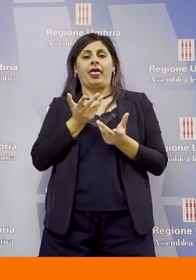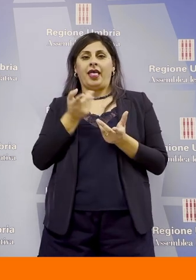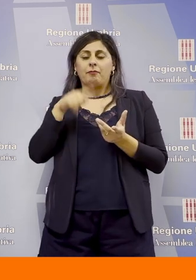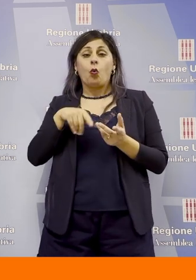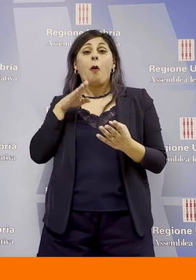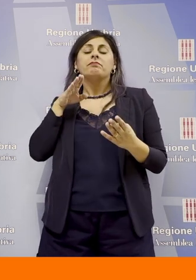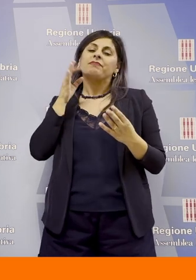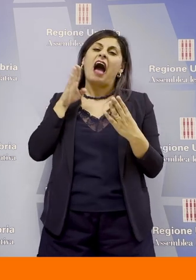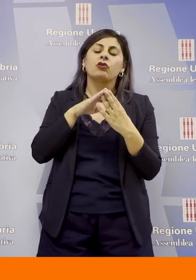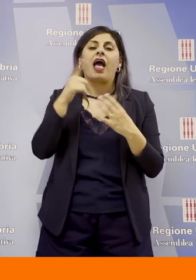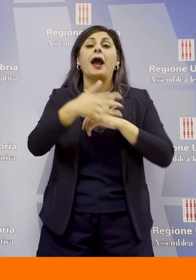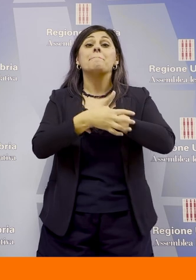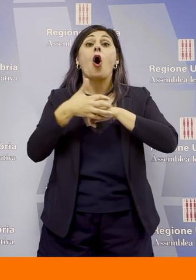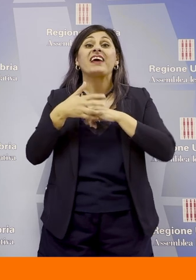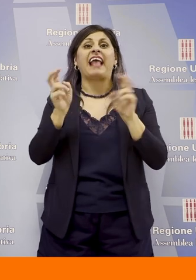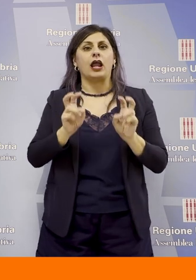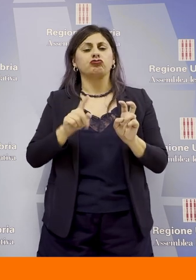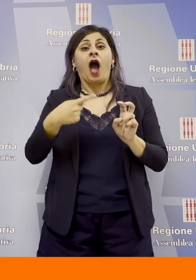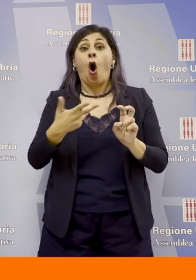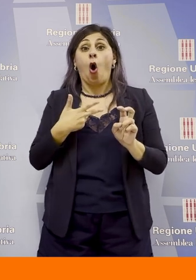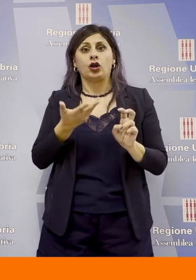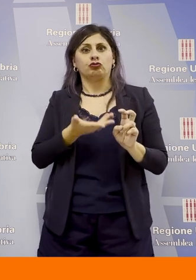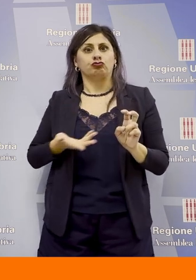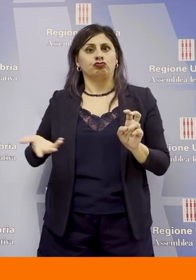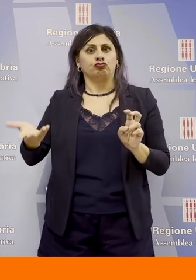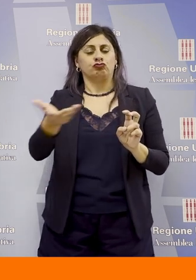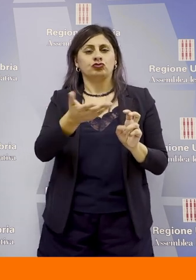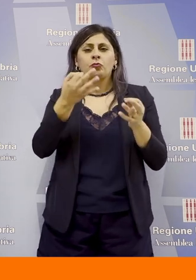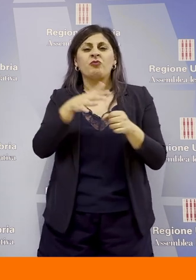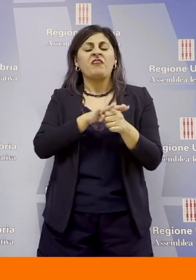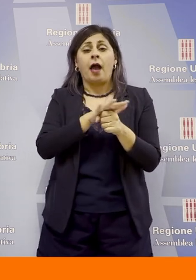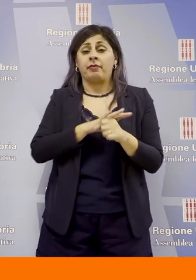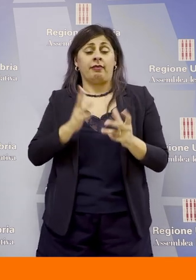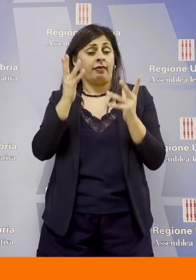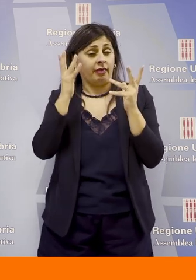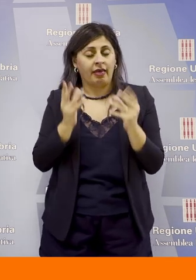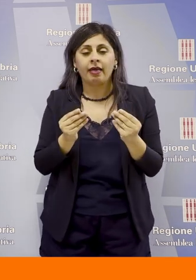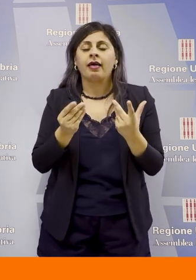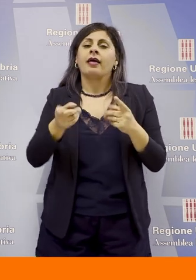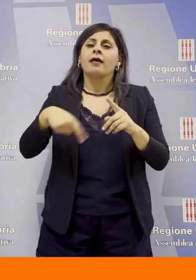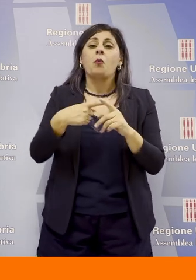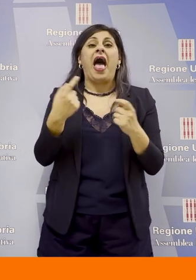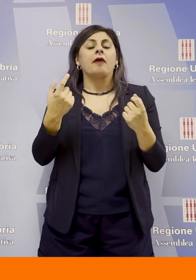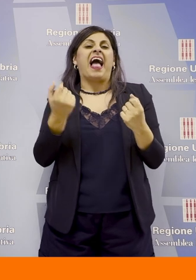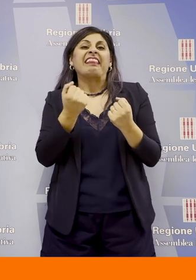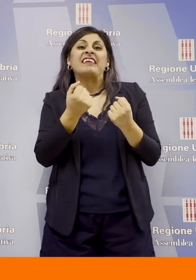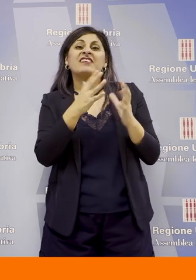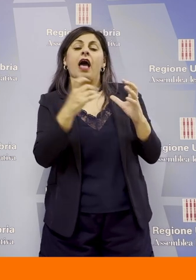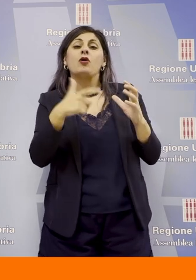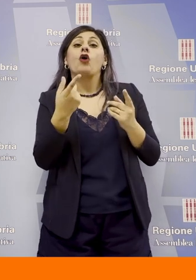povertà energetica che ancora esiste da parte di tante famiglie e da parte anche di tante attività perché i costi energetici